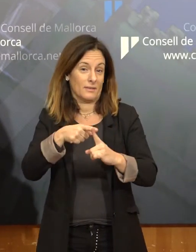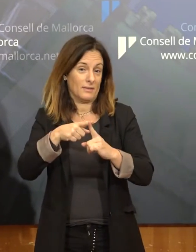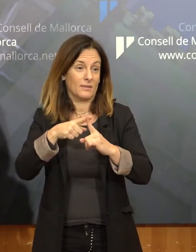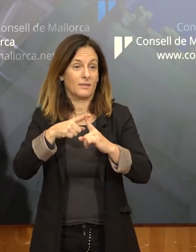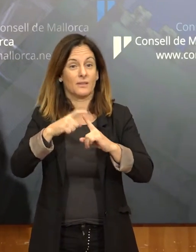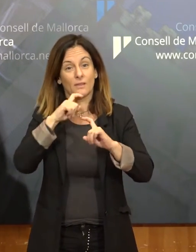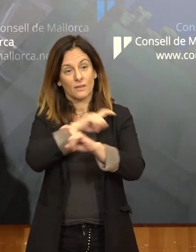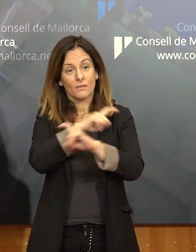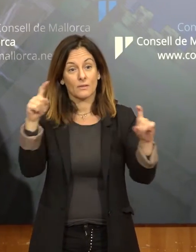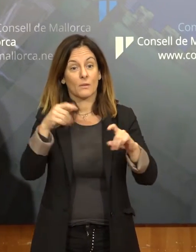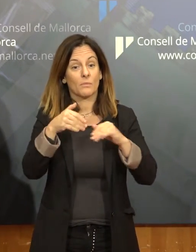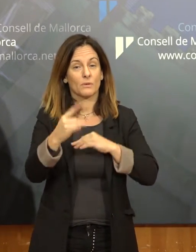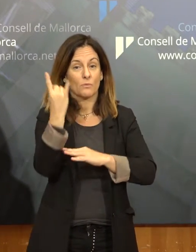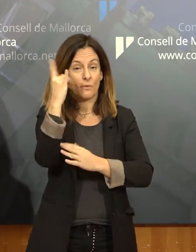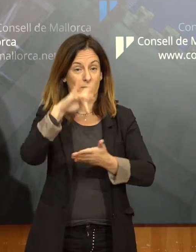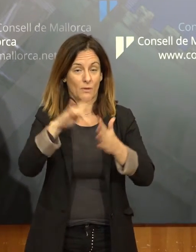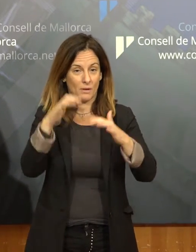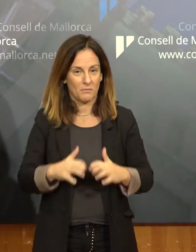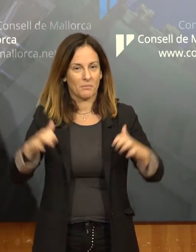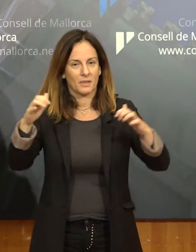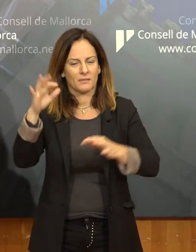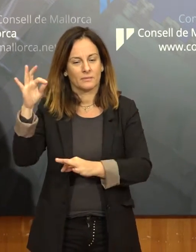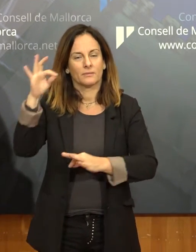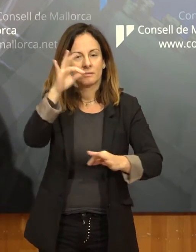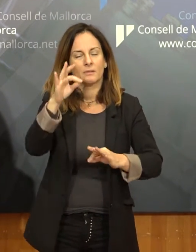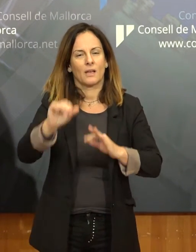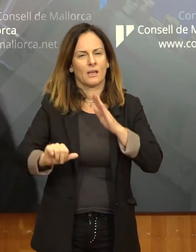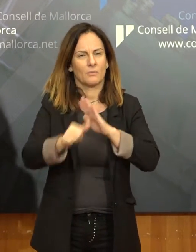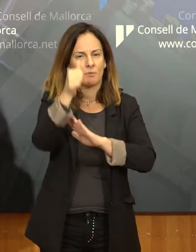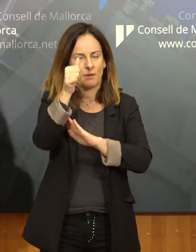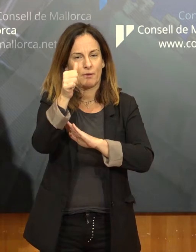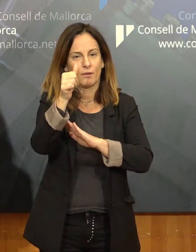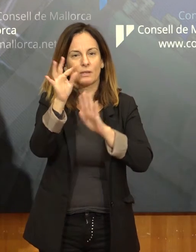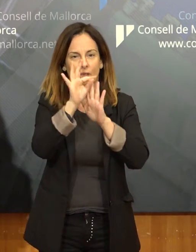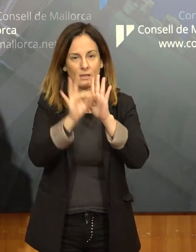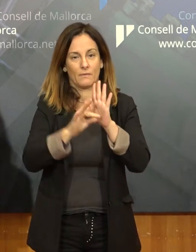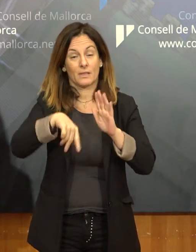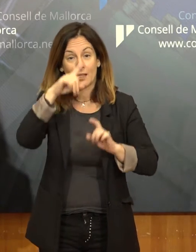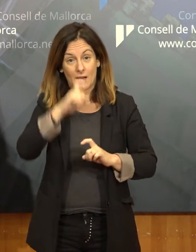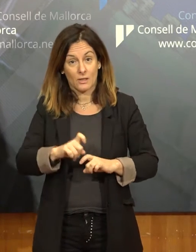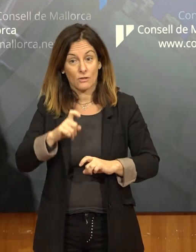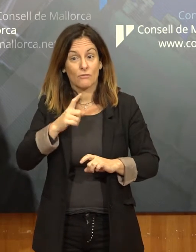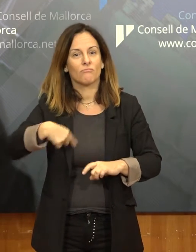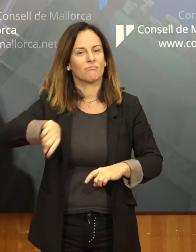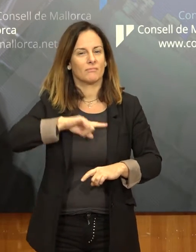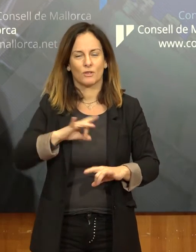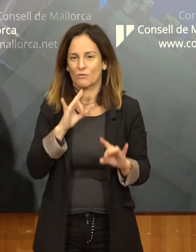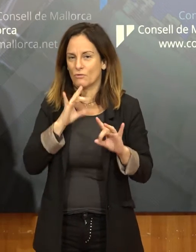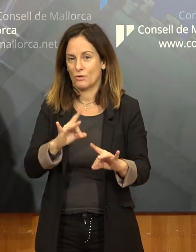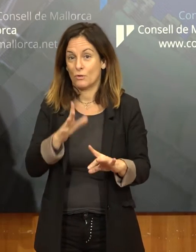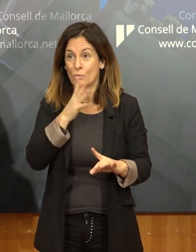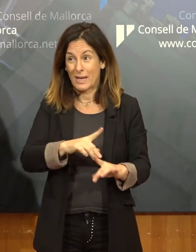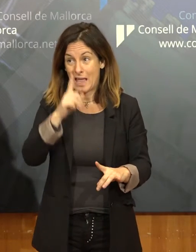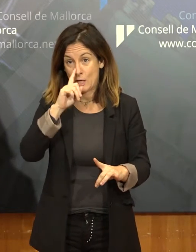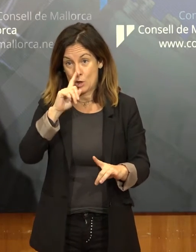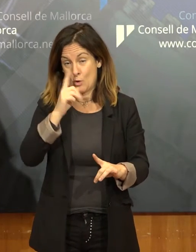'aprovació de tarifes d'enguany. Estem molt contentes perquè mantenim la baixada de 4 euros i mig de l'any passat i